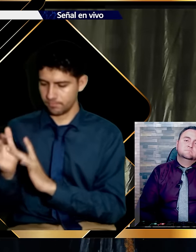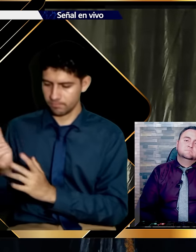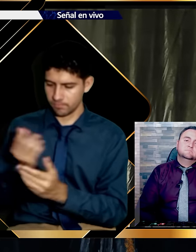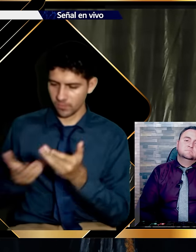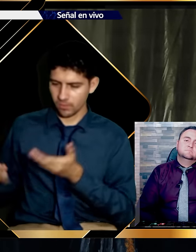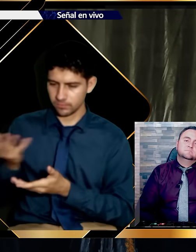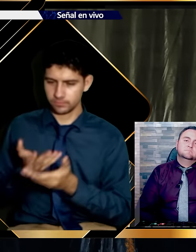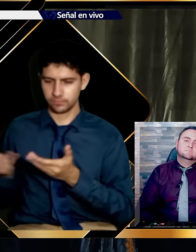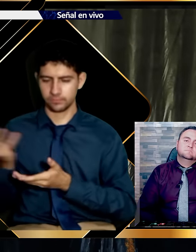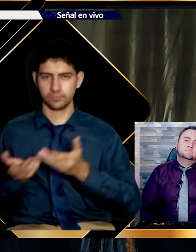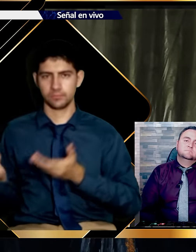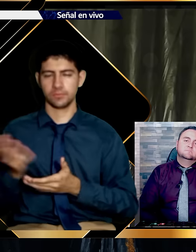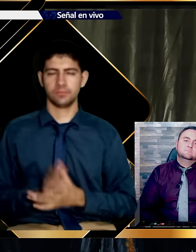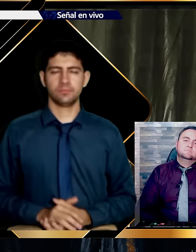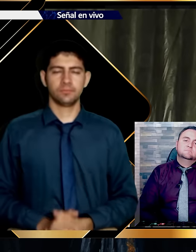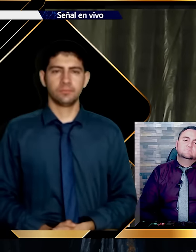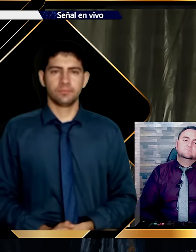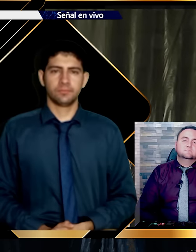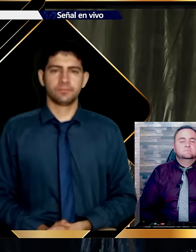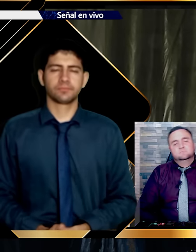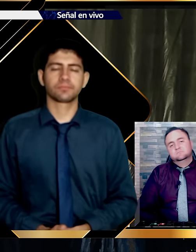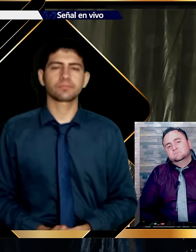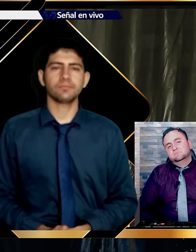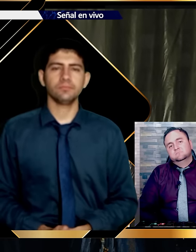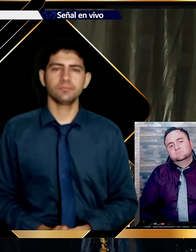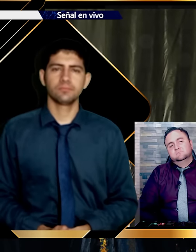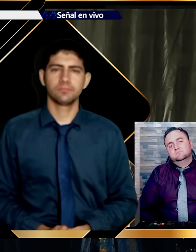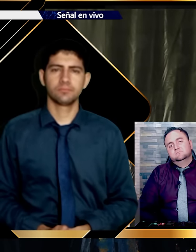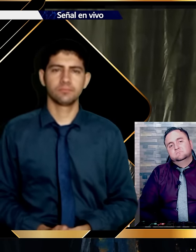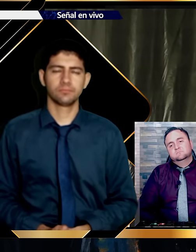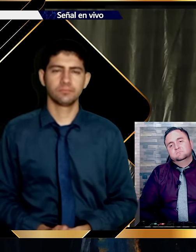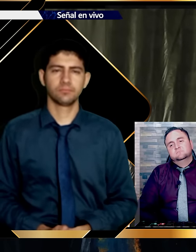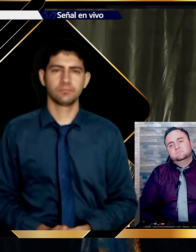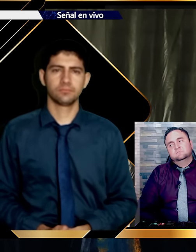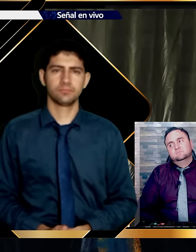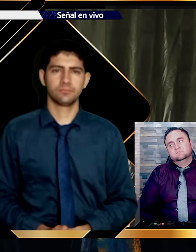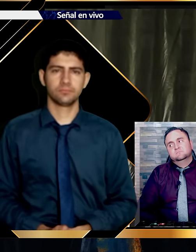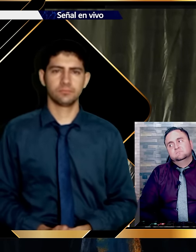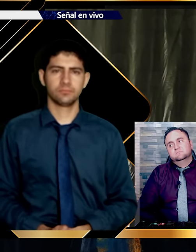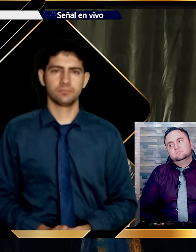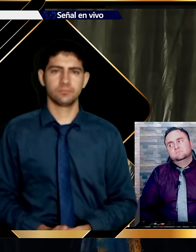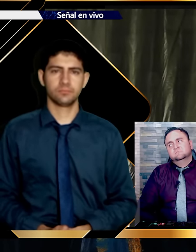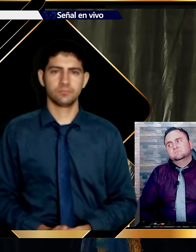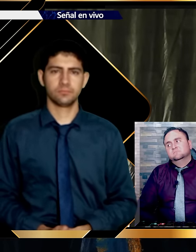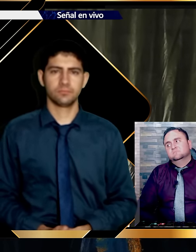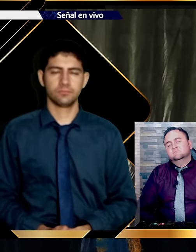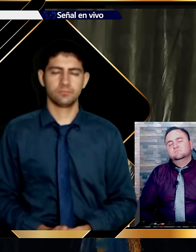El que ahora ocupa su mente para de pronto interrogar. Queriendo descubrir si se trata del mismo que estoy hablando.